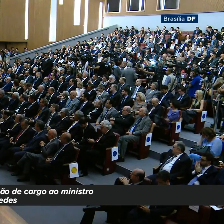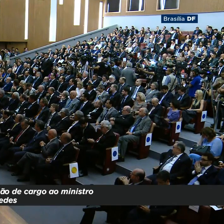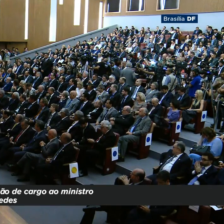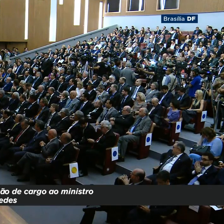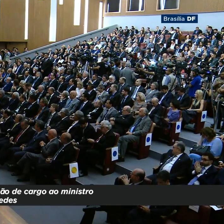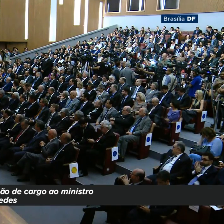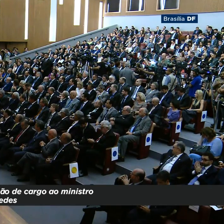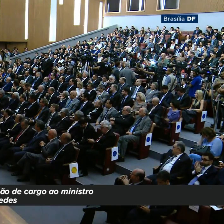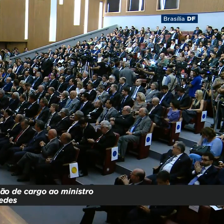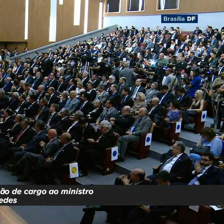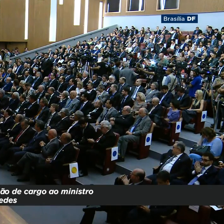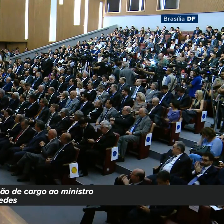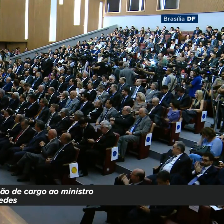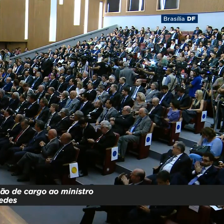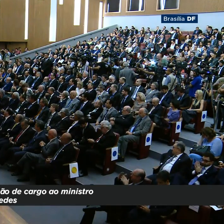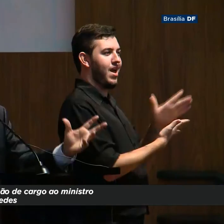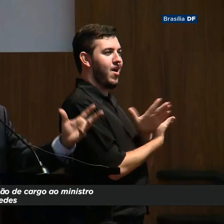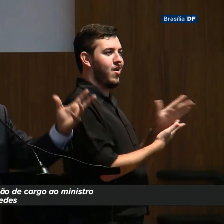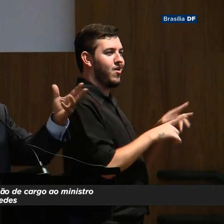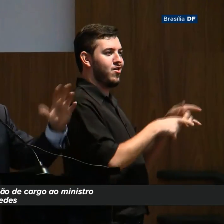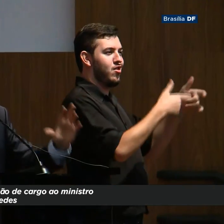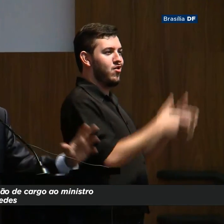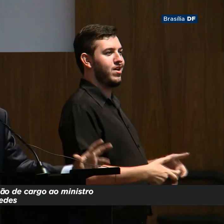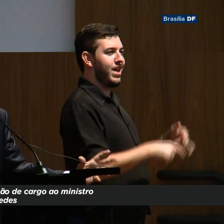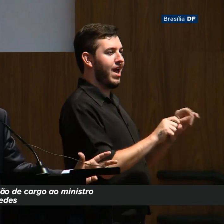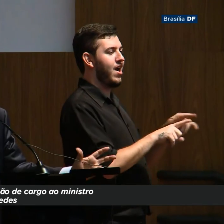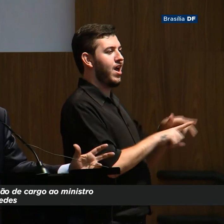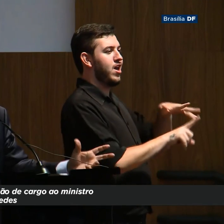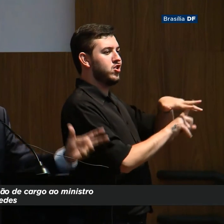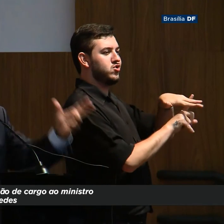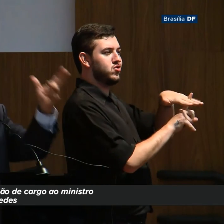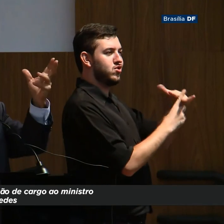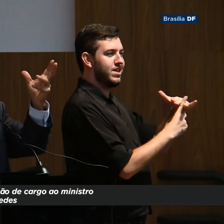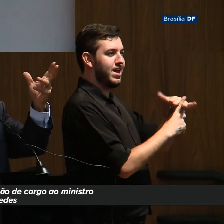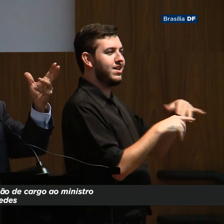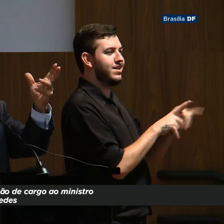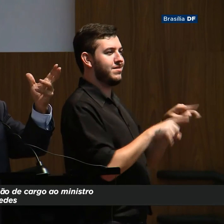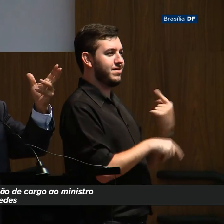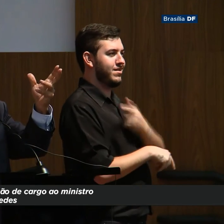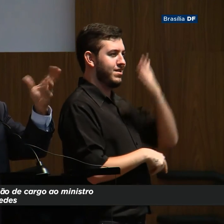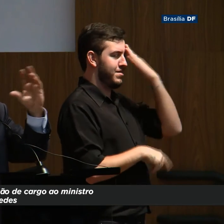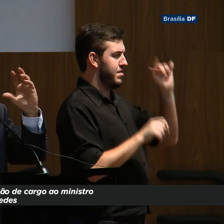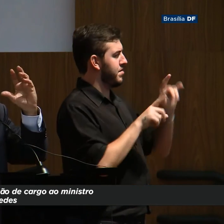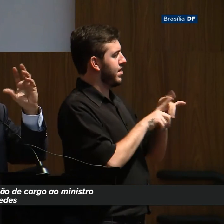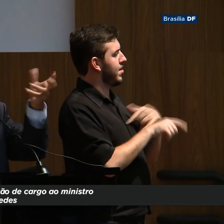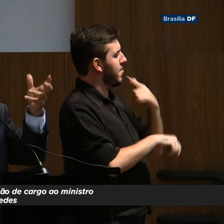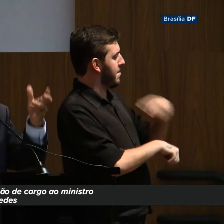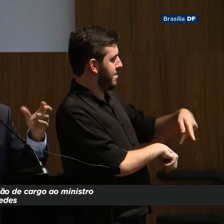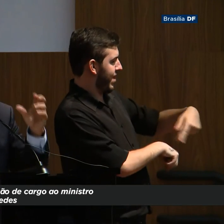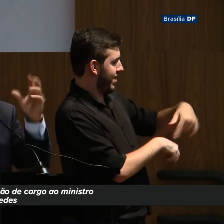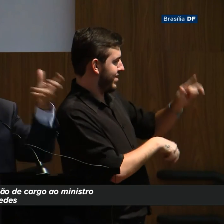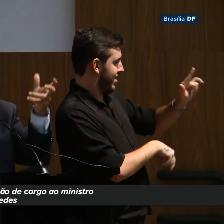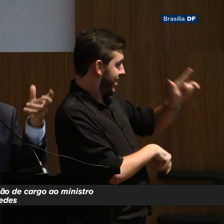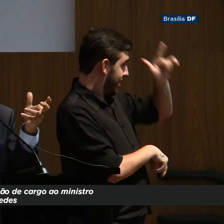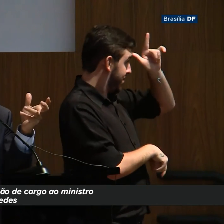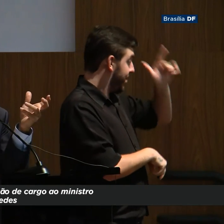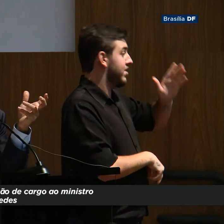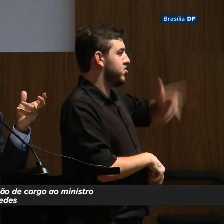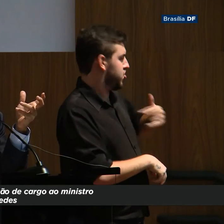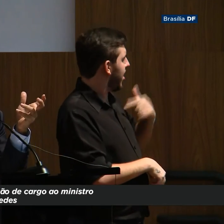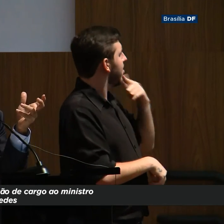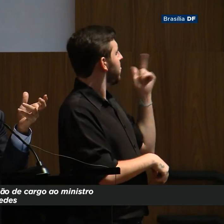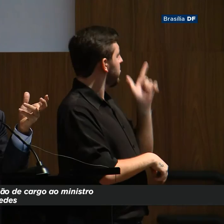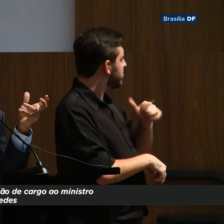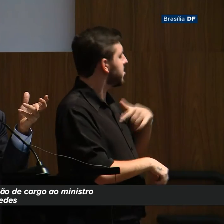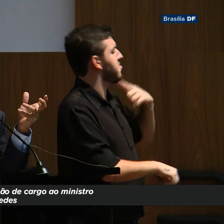vitrines socialísticas, depois que teve um crescimento extraordinário e a Alemanha se reconstruiu e virou uma economia dinâmica, recuperou a dinâmica